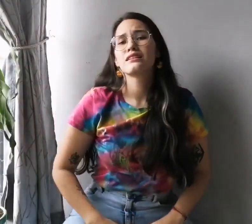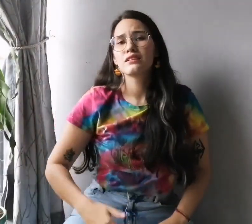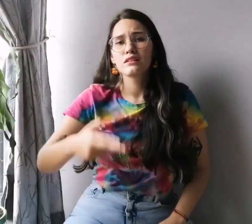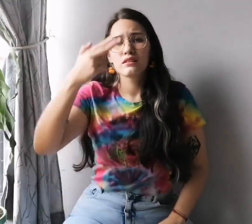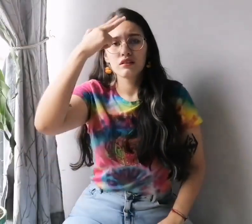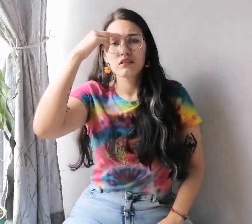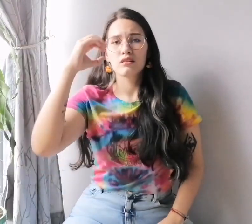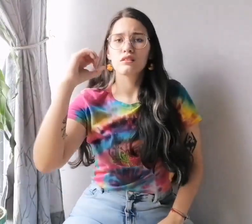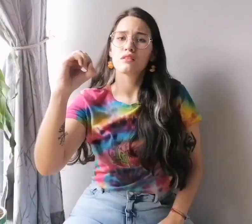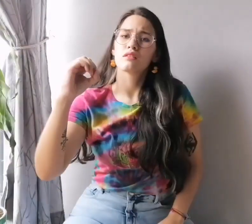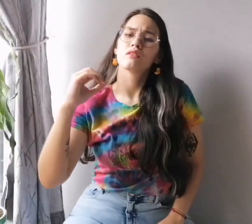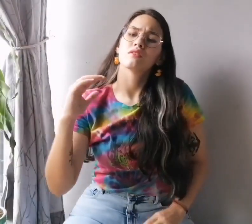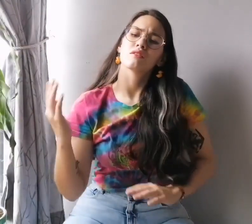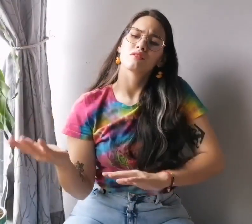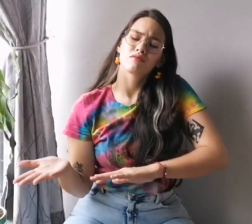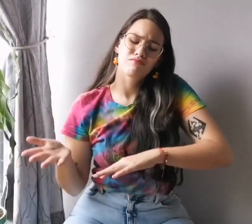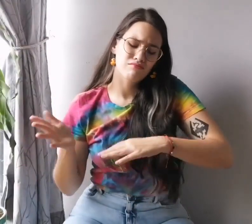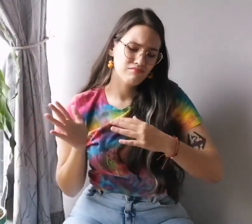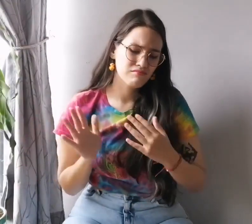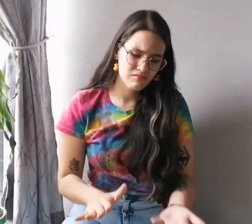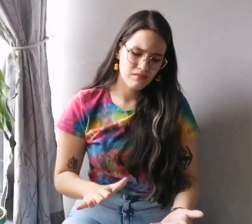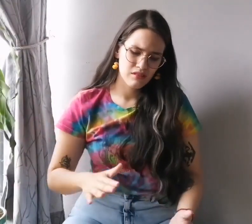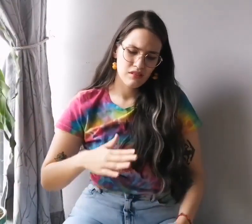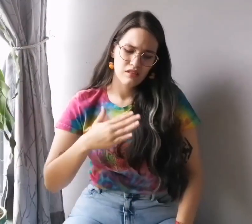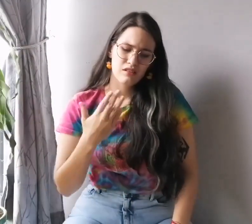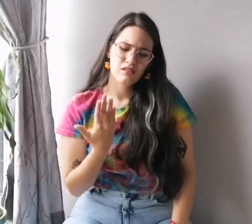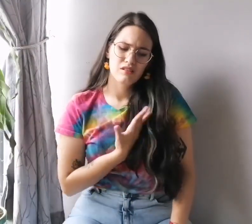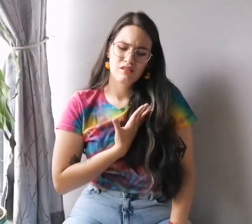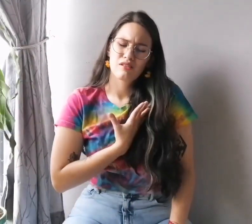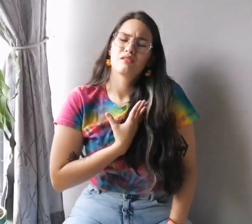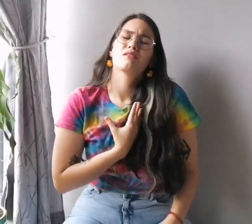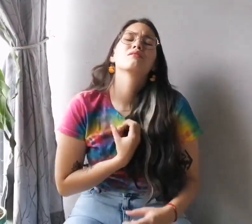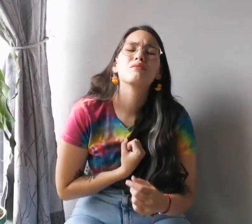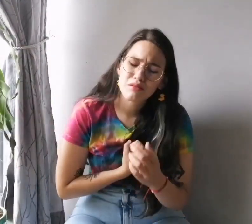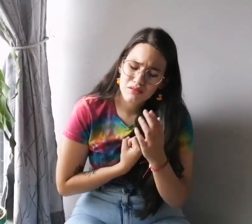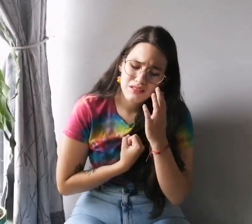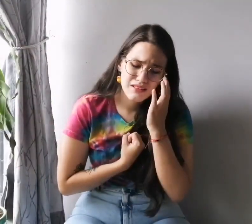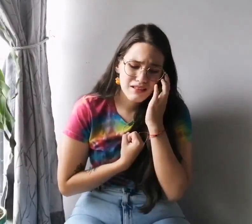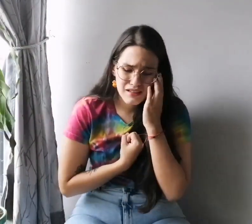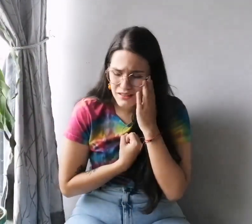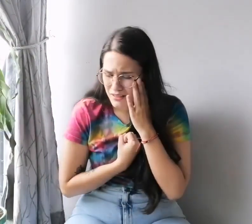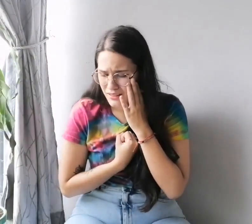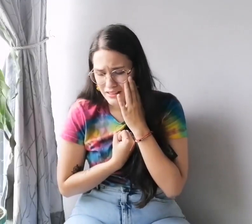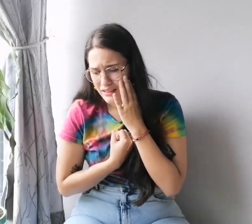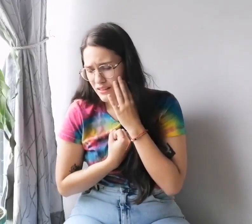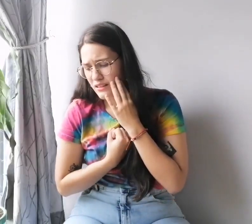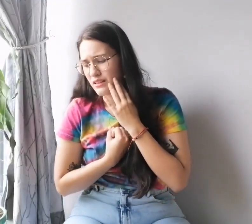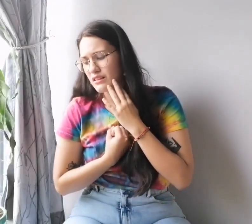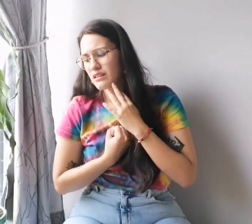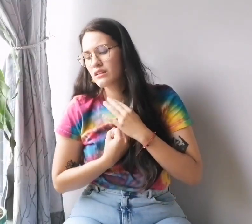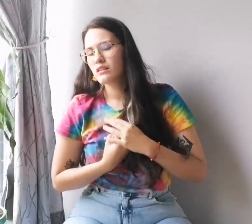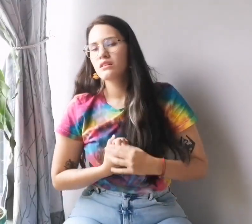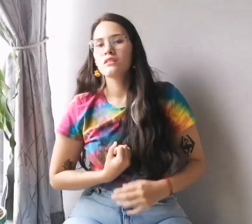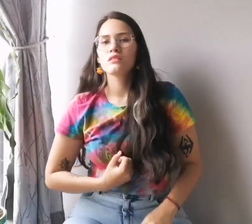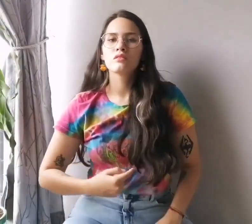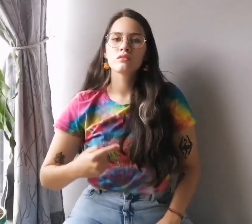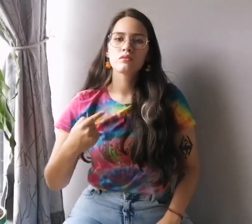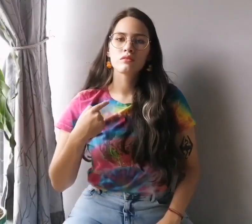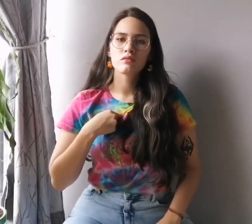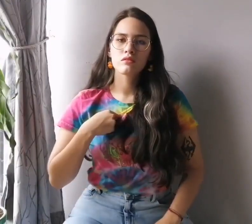Soy la madre que ahora llora por sus muerdas Y soy